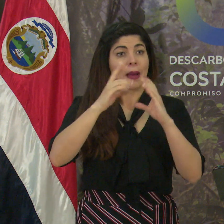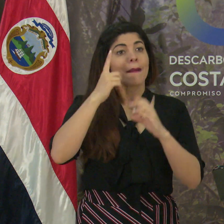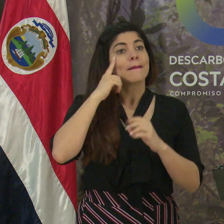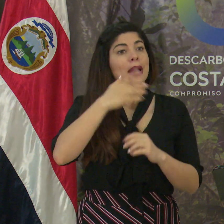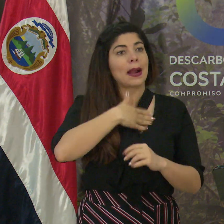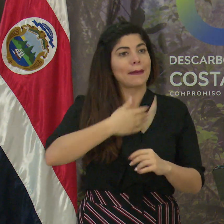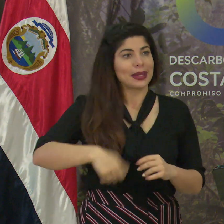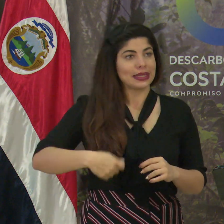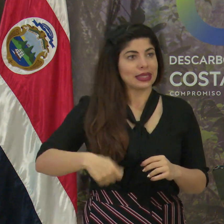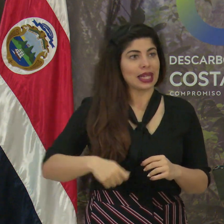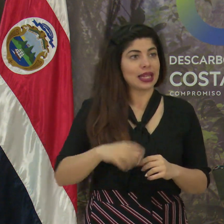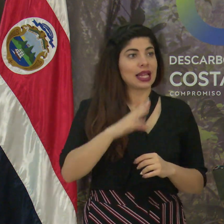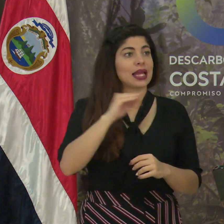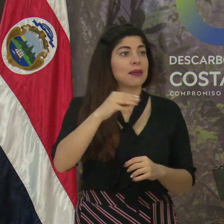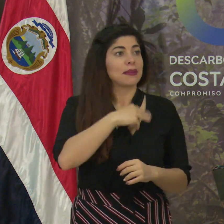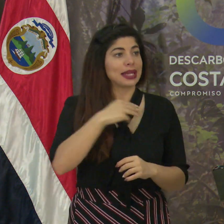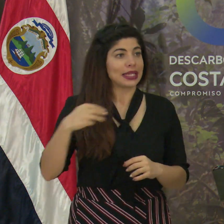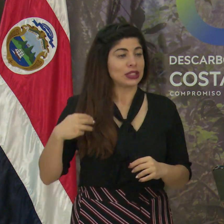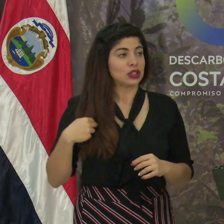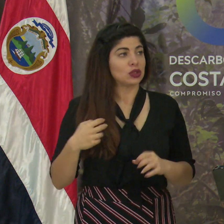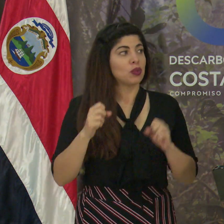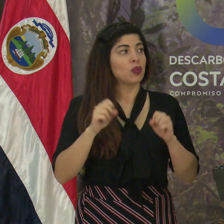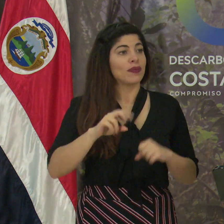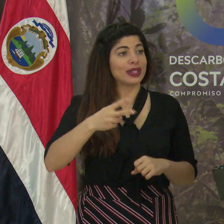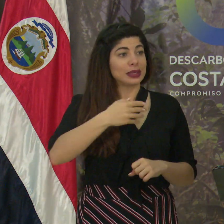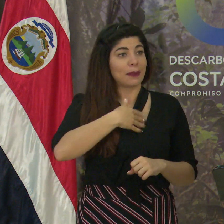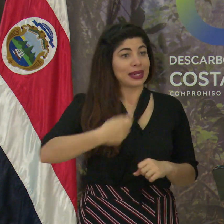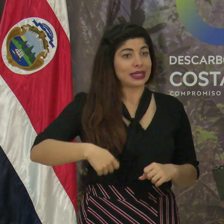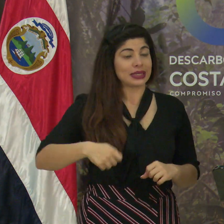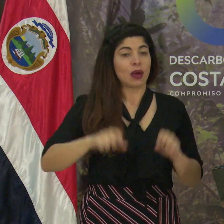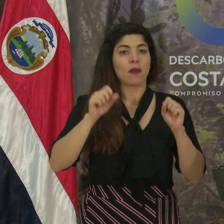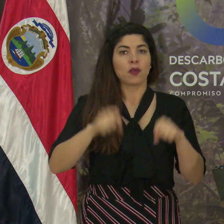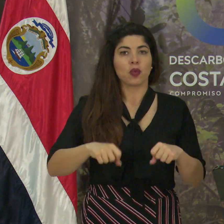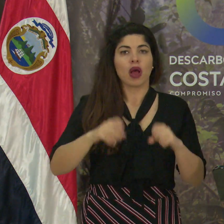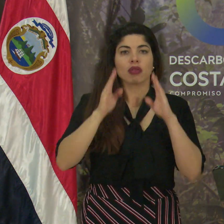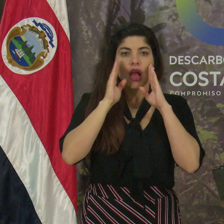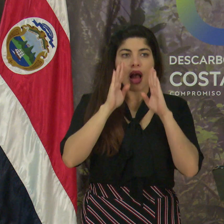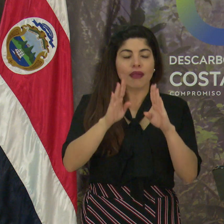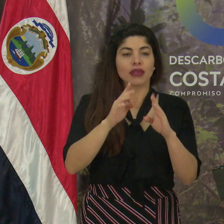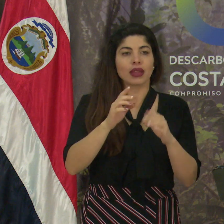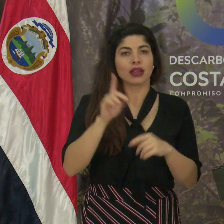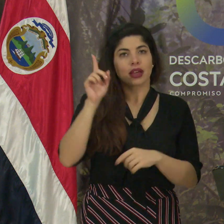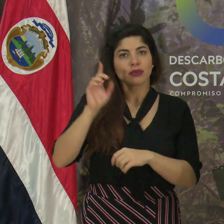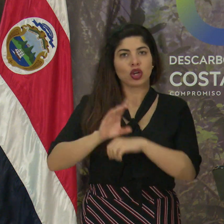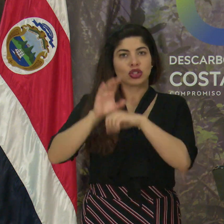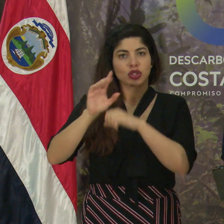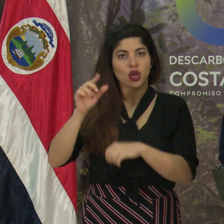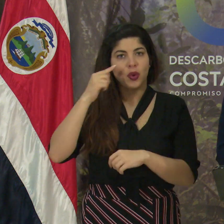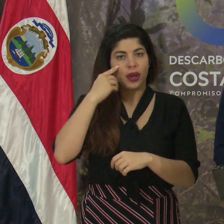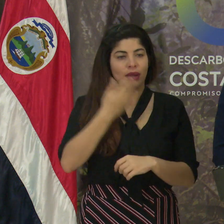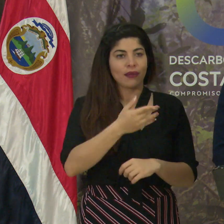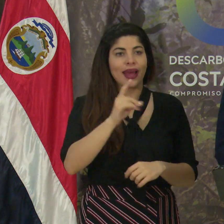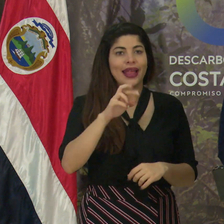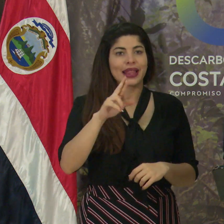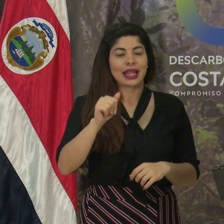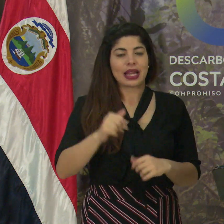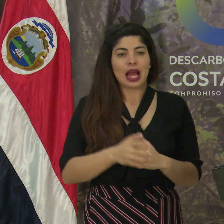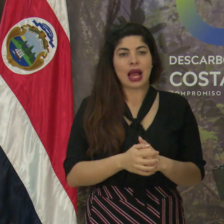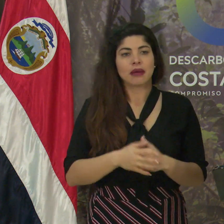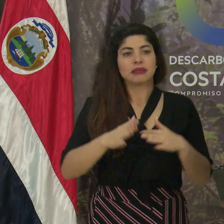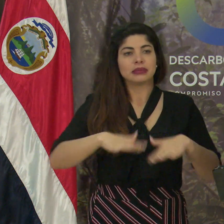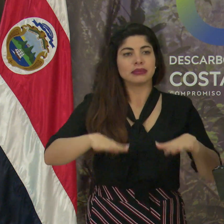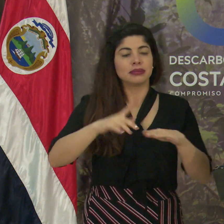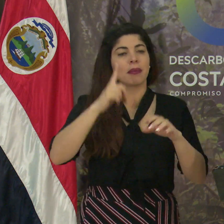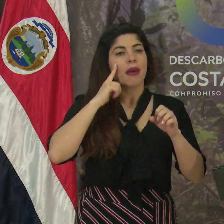presidente y los señores ministros y vicepresidente puedan atender la sesión del Consejo de Gobierno. Doña Andrea va a tener el